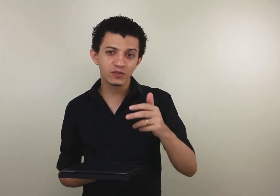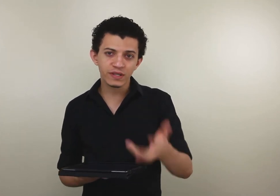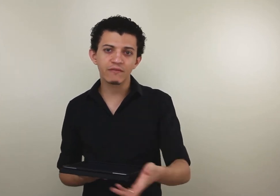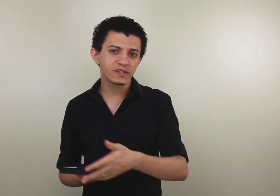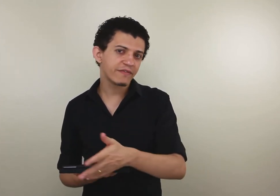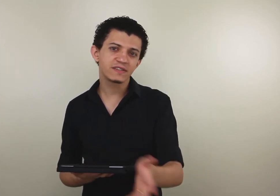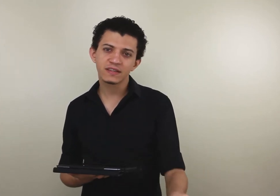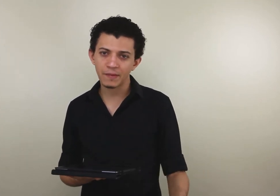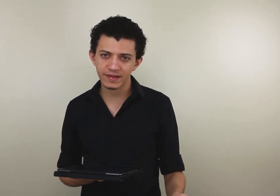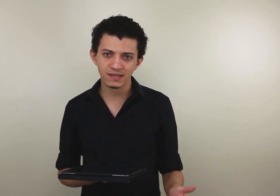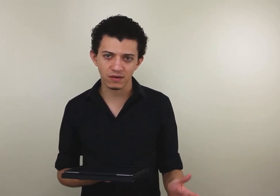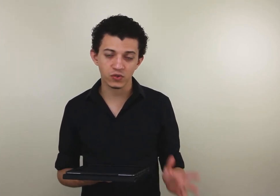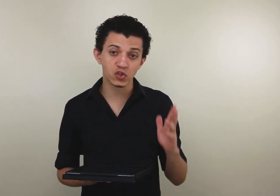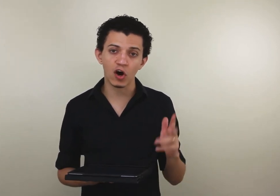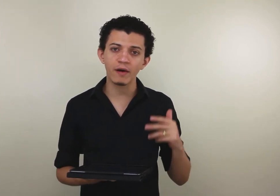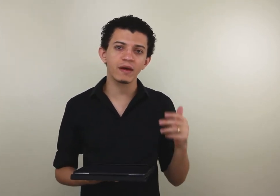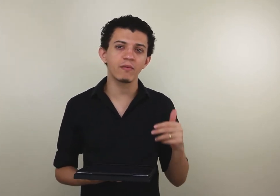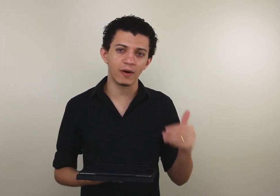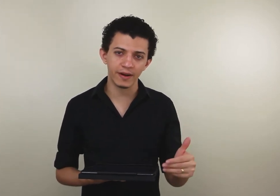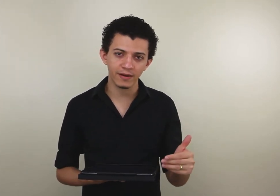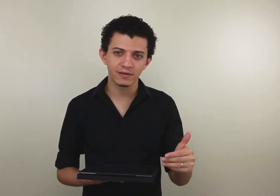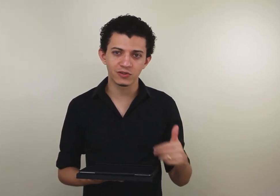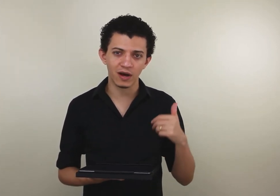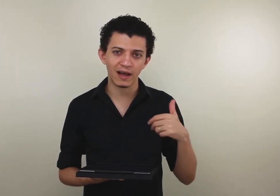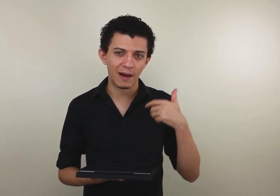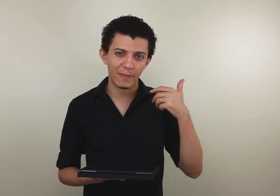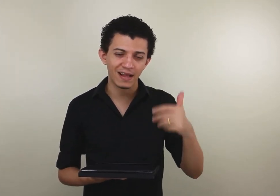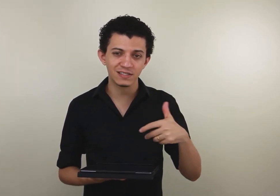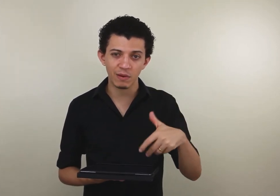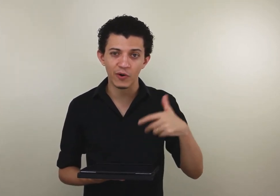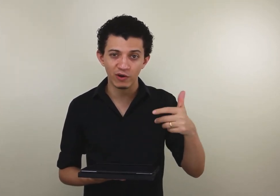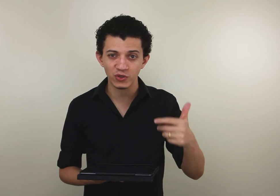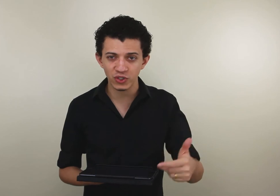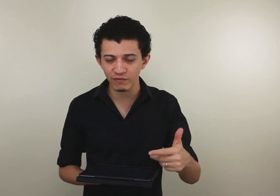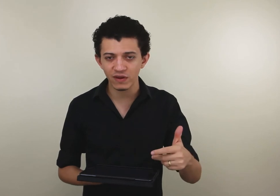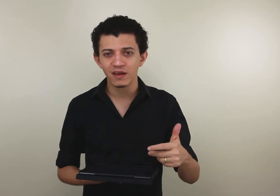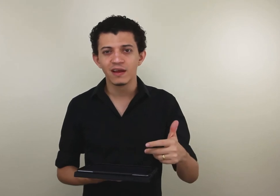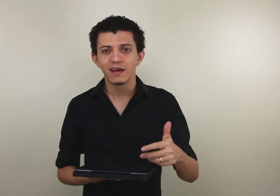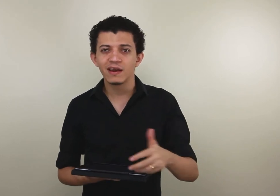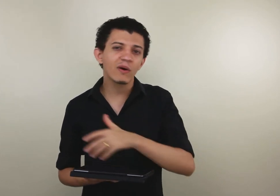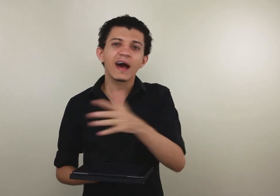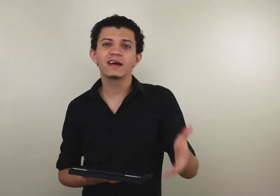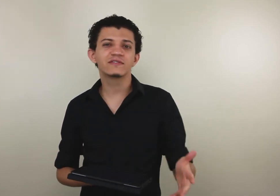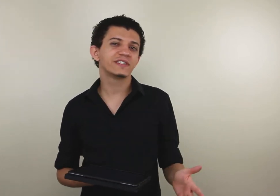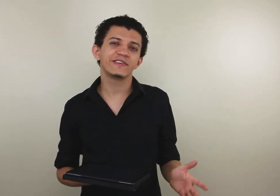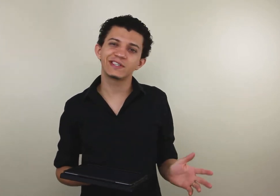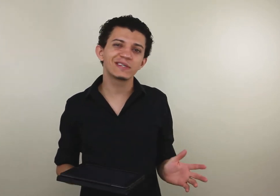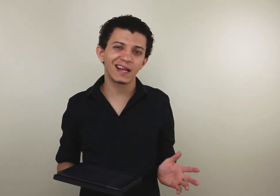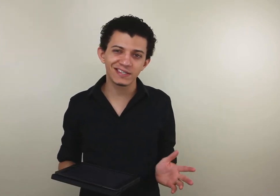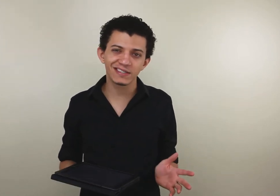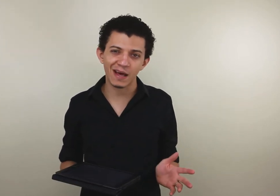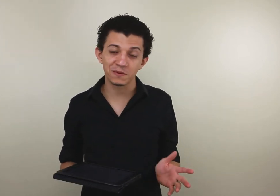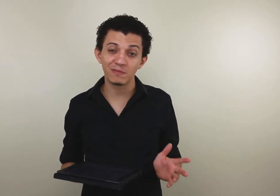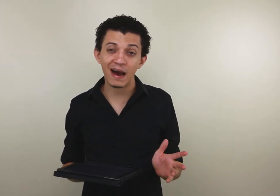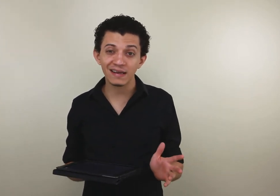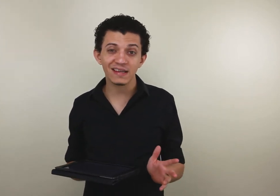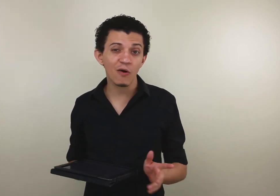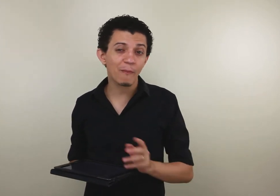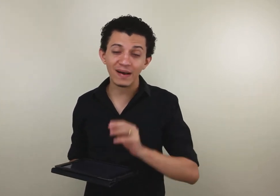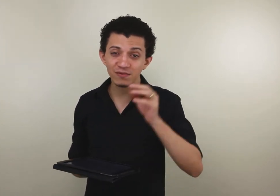ajudar você a fazer a interpretação. Só a memória, só a prática do memória auditivo não garante que você vai ser um excelente intérprete, mas é um passo